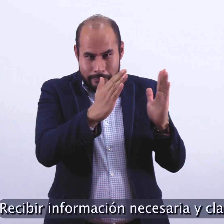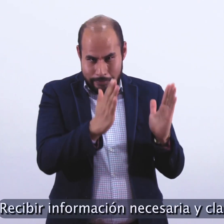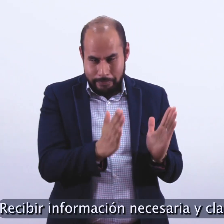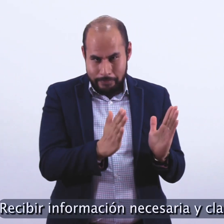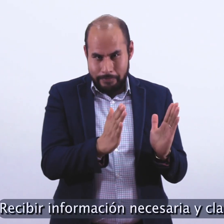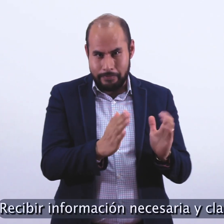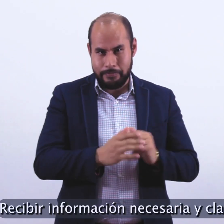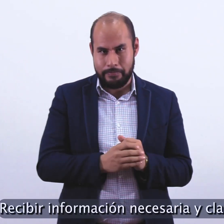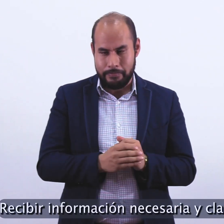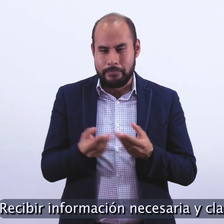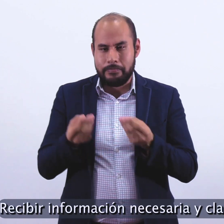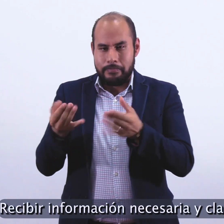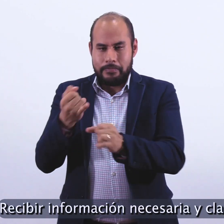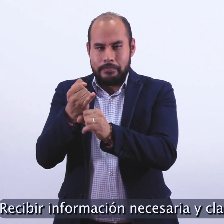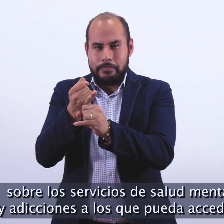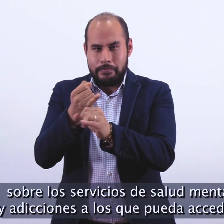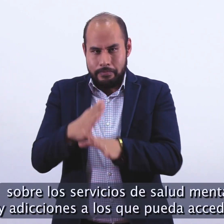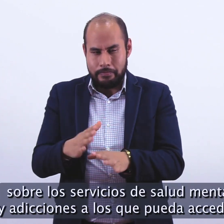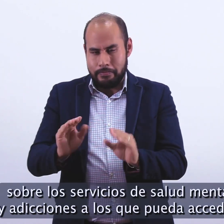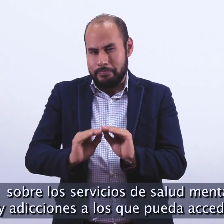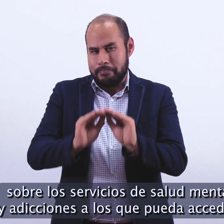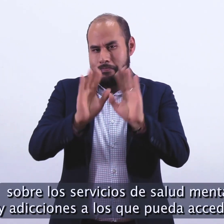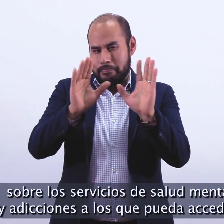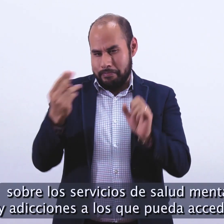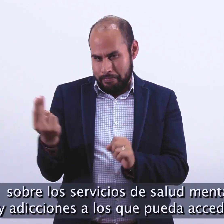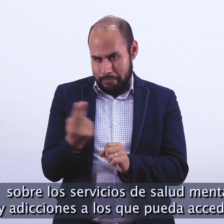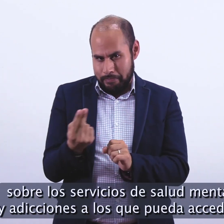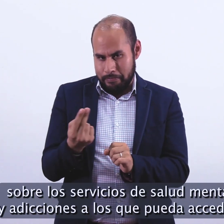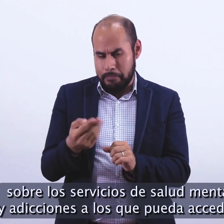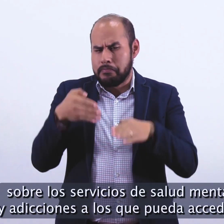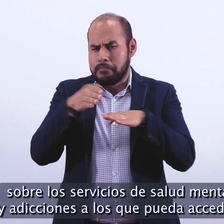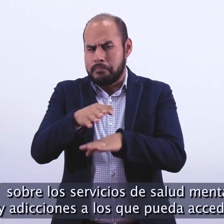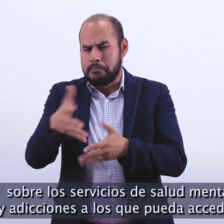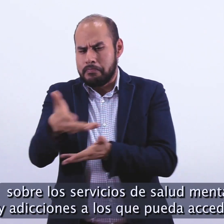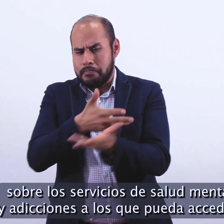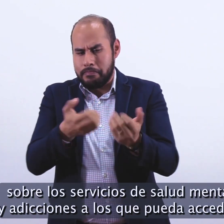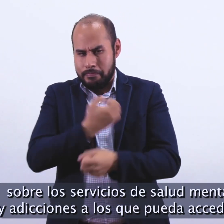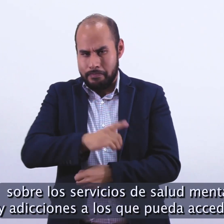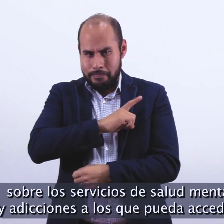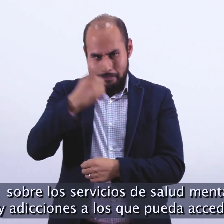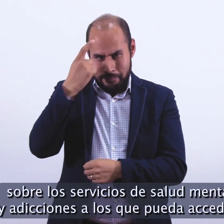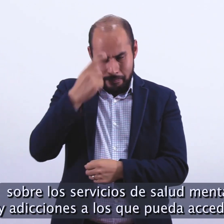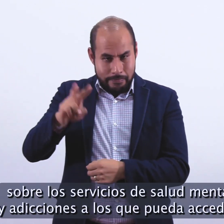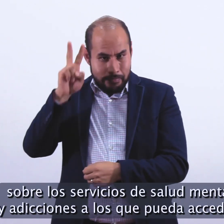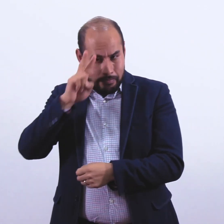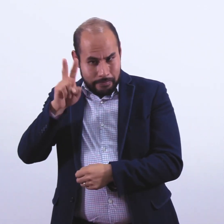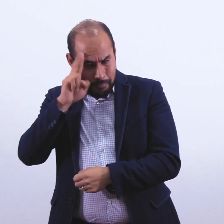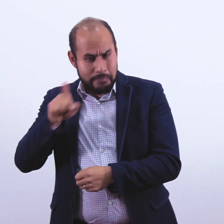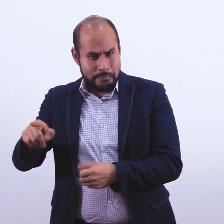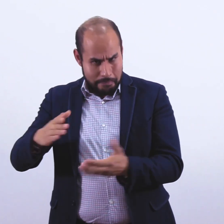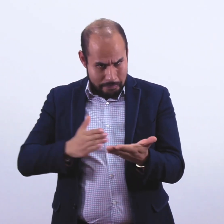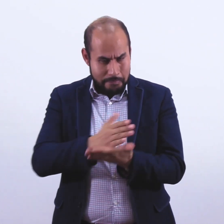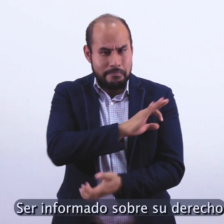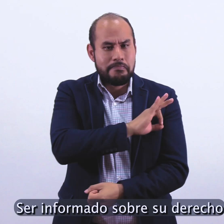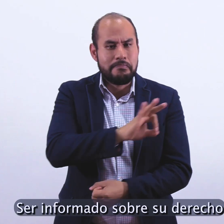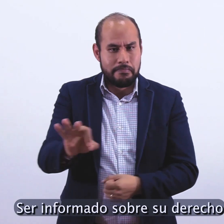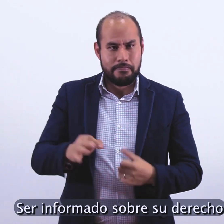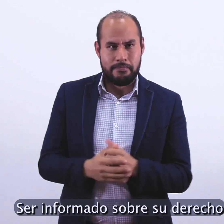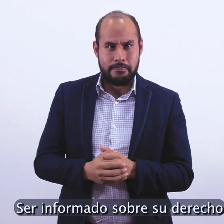necesaria y clara sobre los servicios de salud mental y adicciones a los que pueda acceder. Ser informado